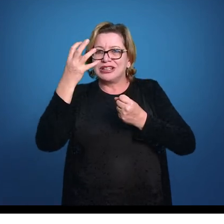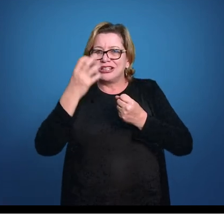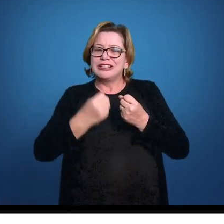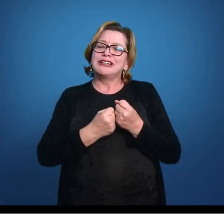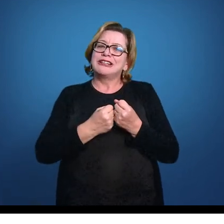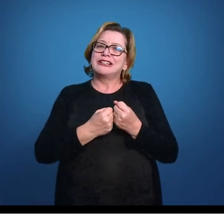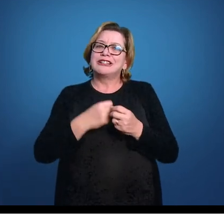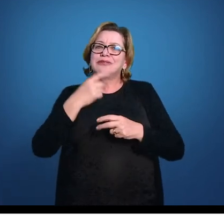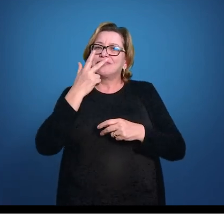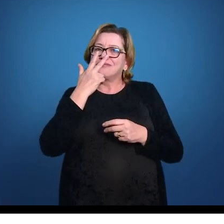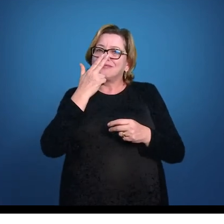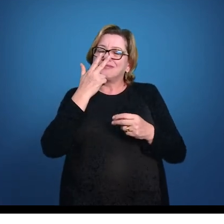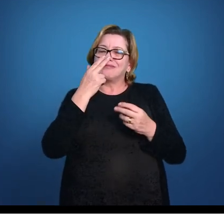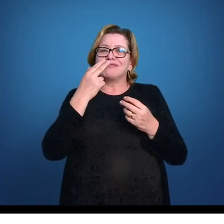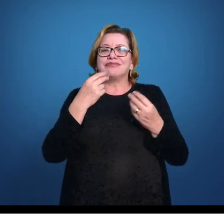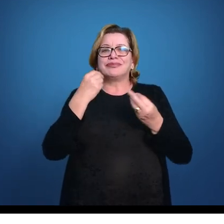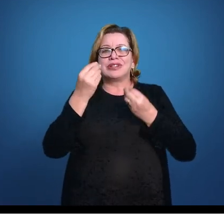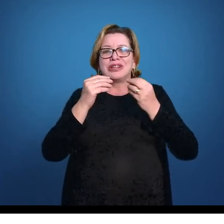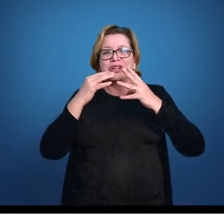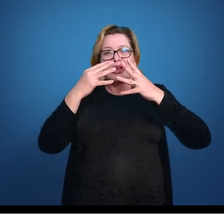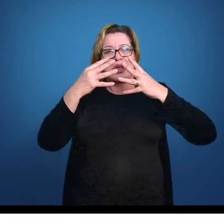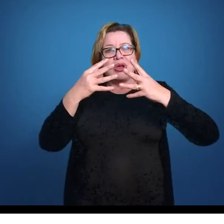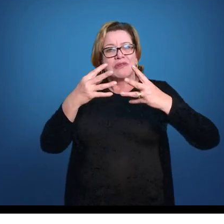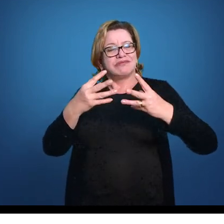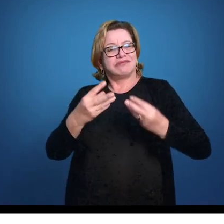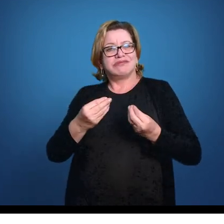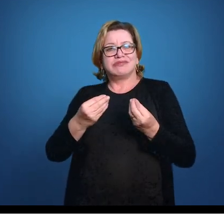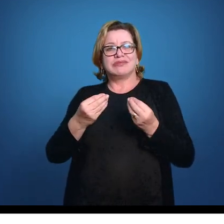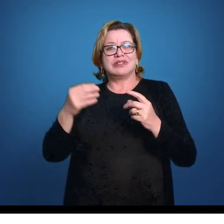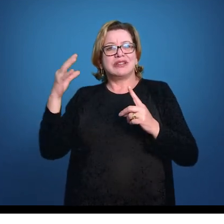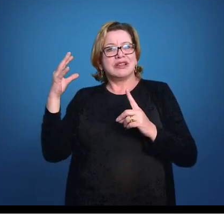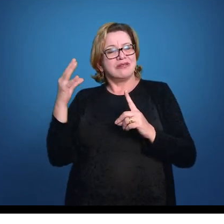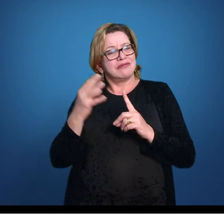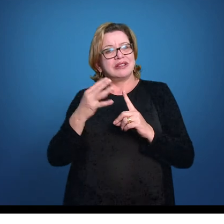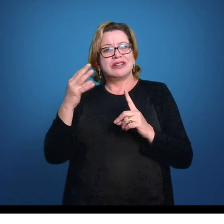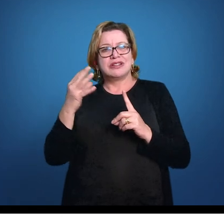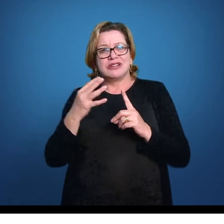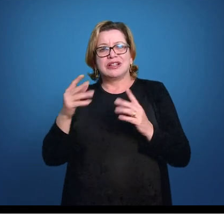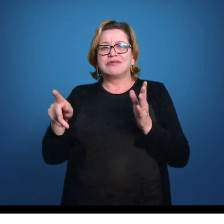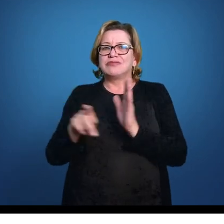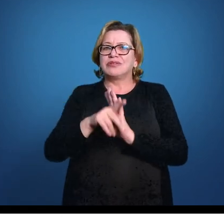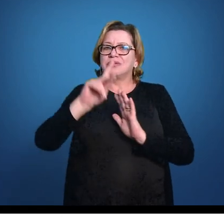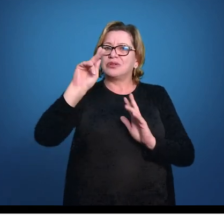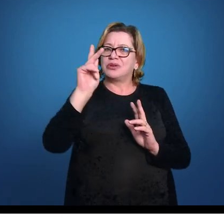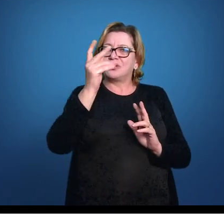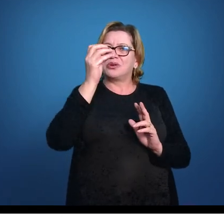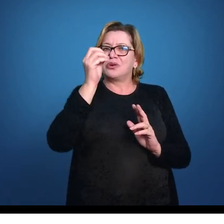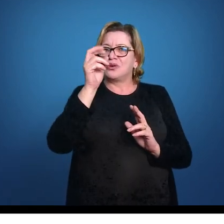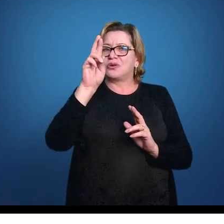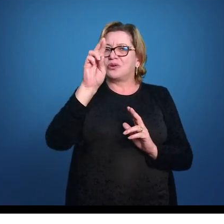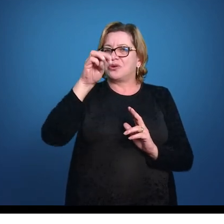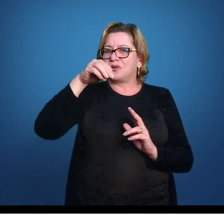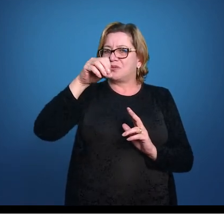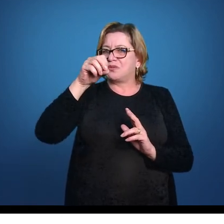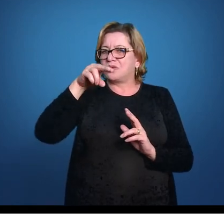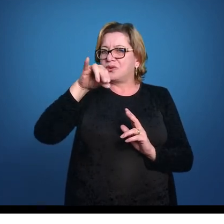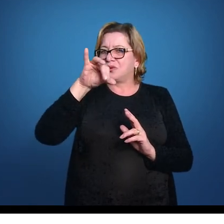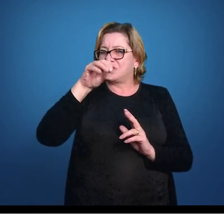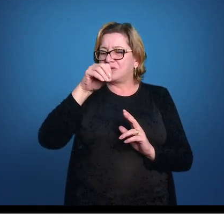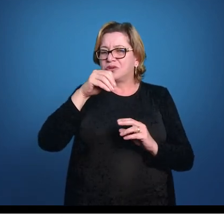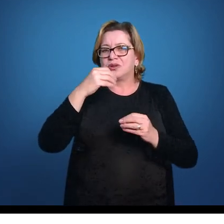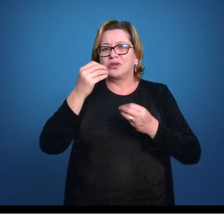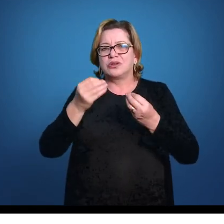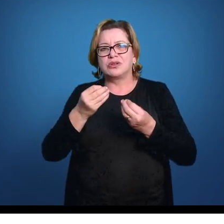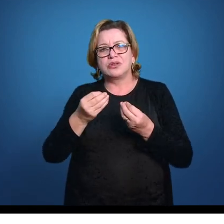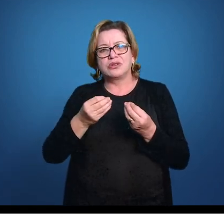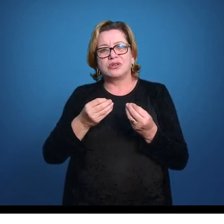substâncias semelhantes ao leite, todas elas influenciadas pelos hormônios da ocitocina, os hormônios aí do nascimento,